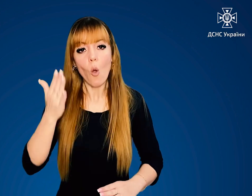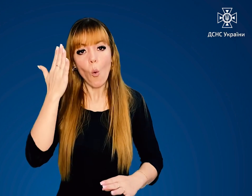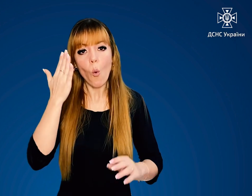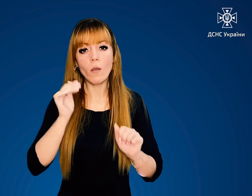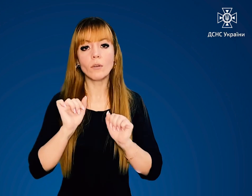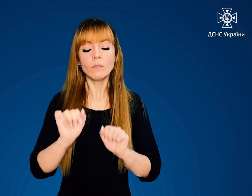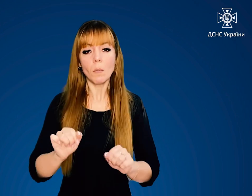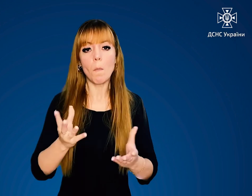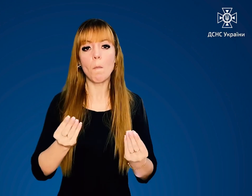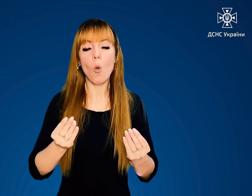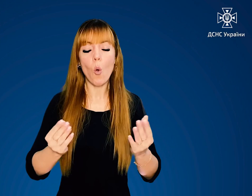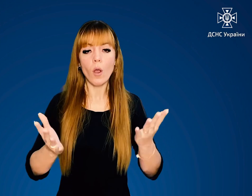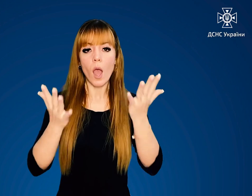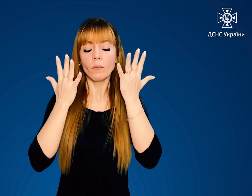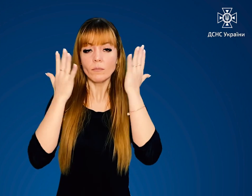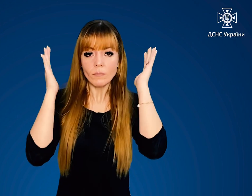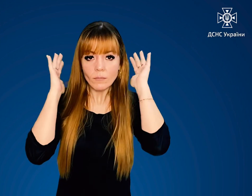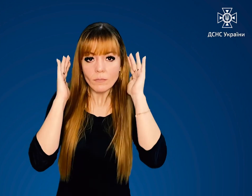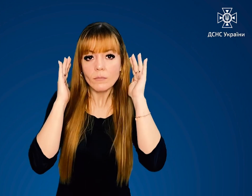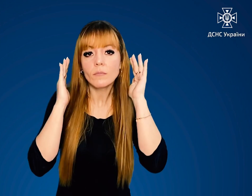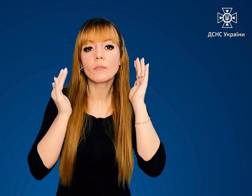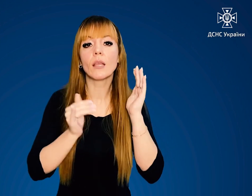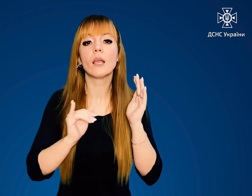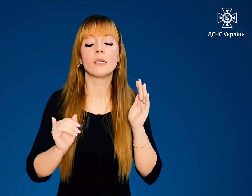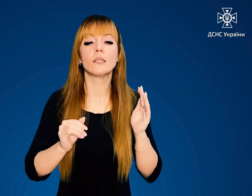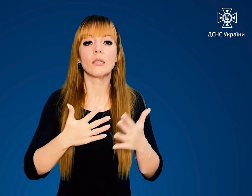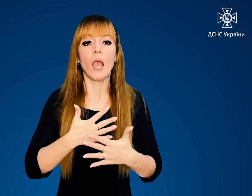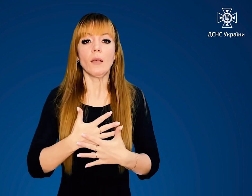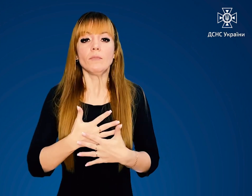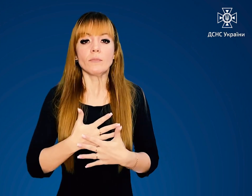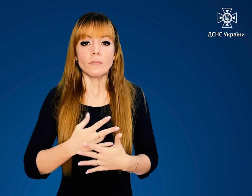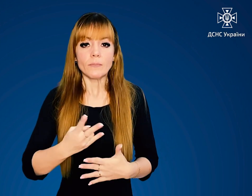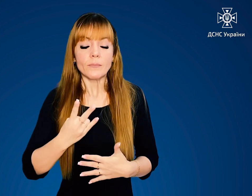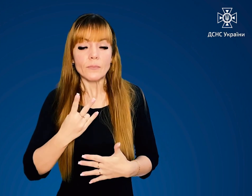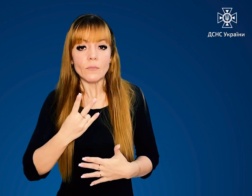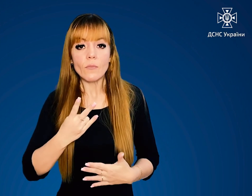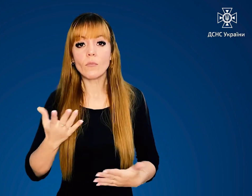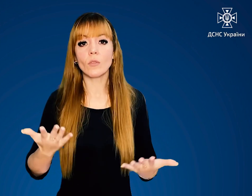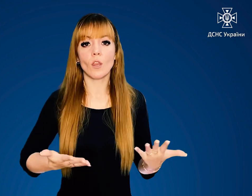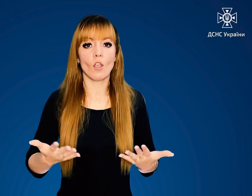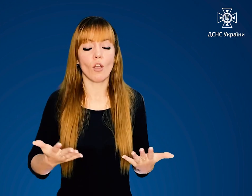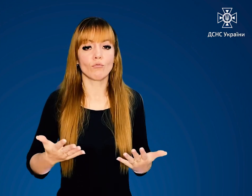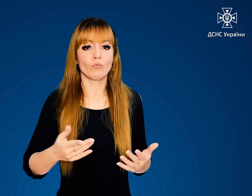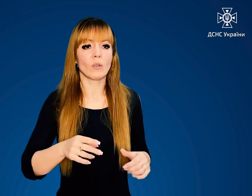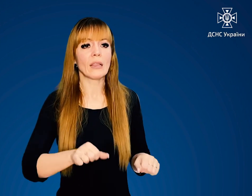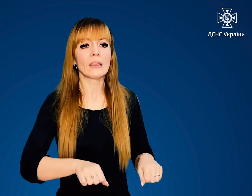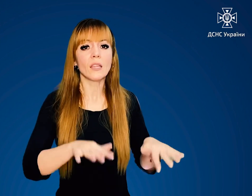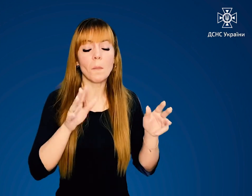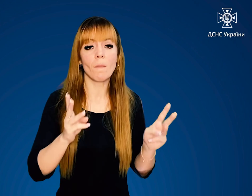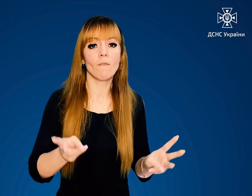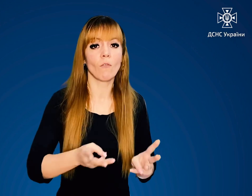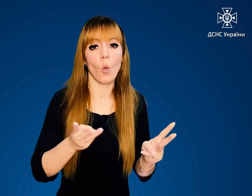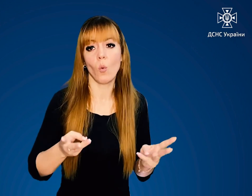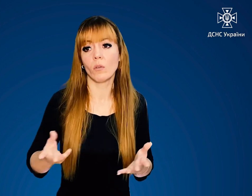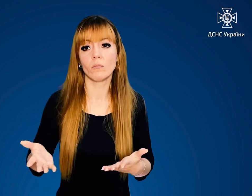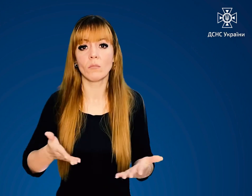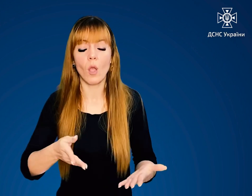тканиною. Затримайте дихання. Якщо вас відрізало вогнем, димом від основних